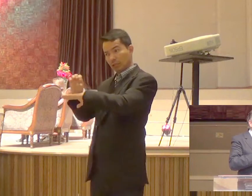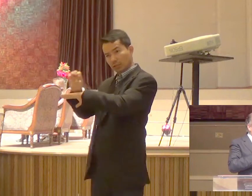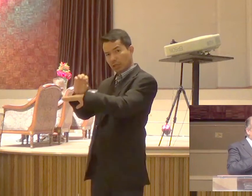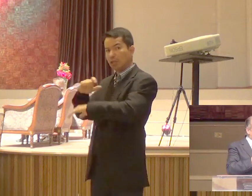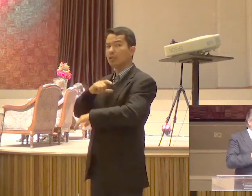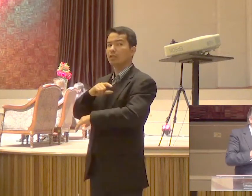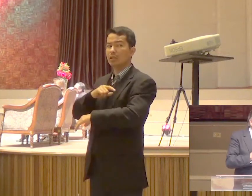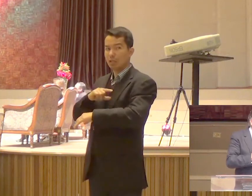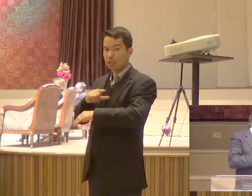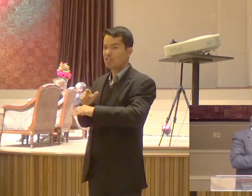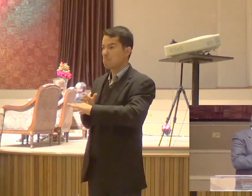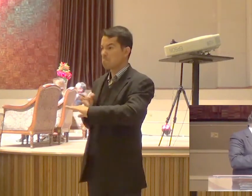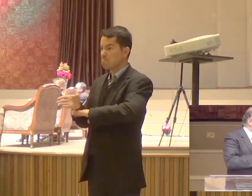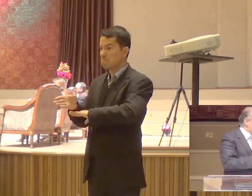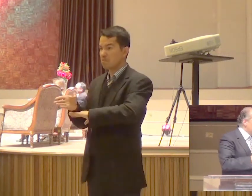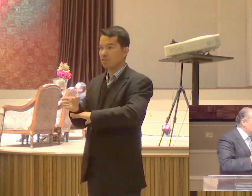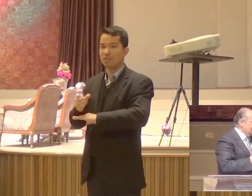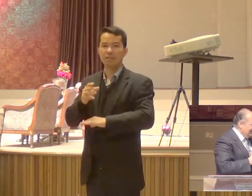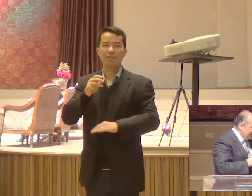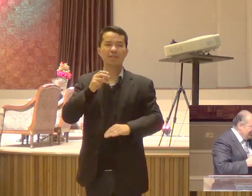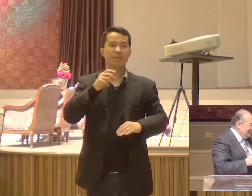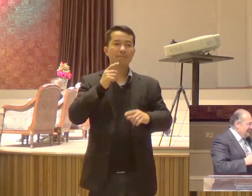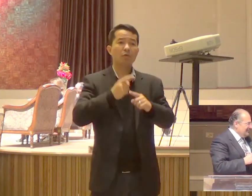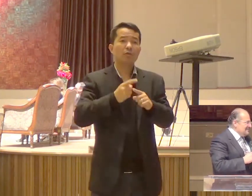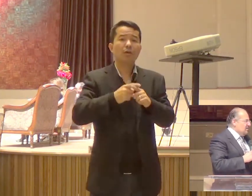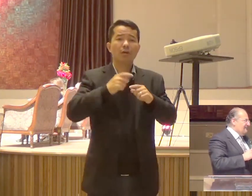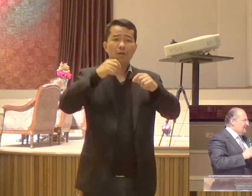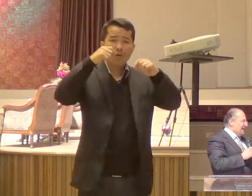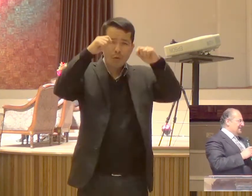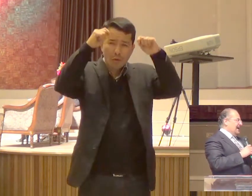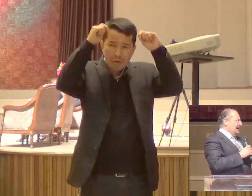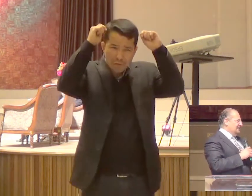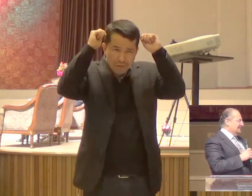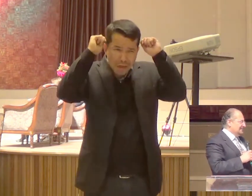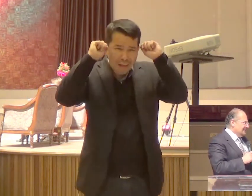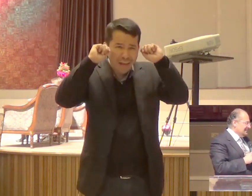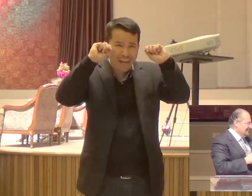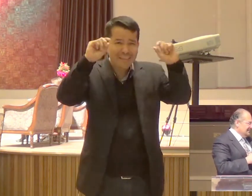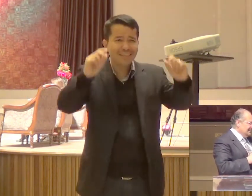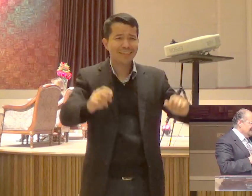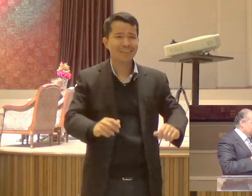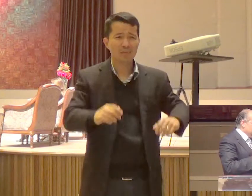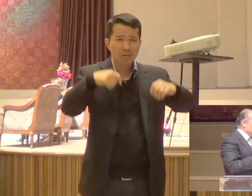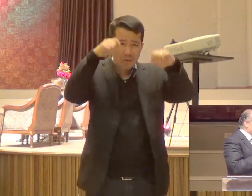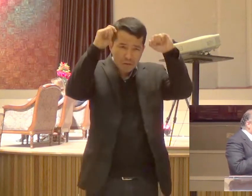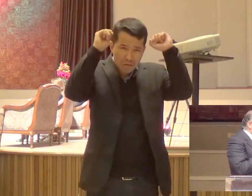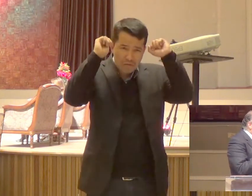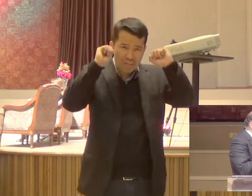ia um lobo perto Mas é ovelha Mas é Bonitinha